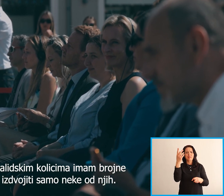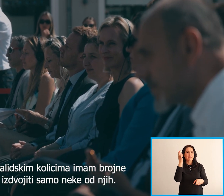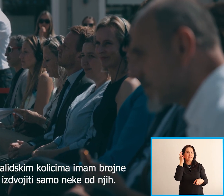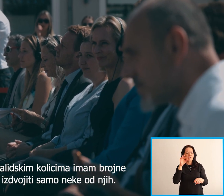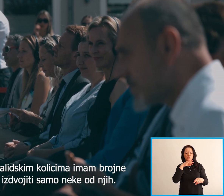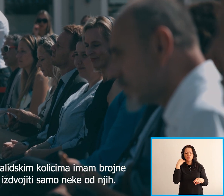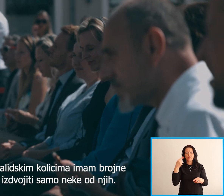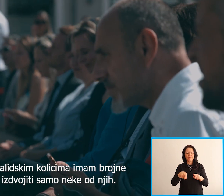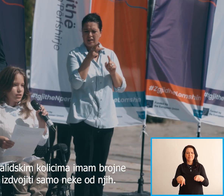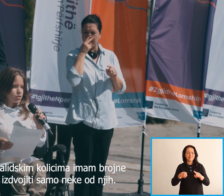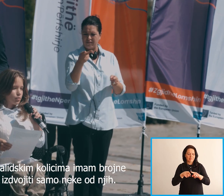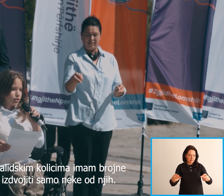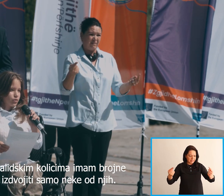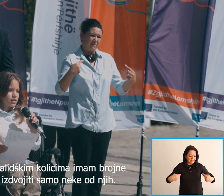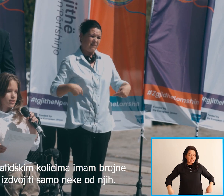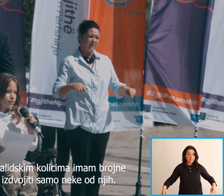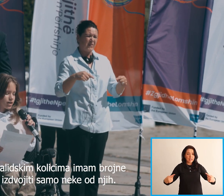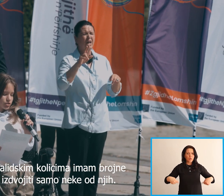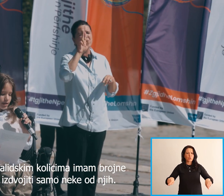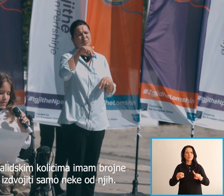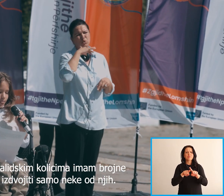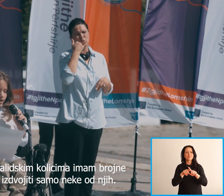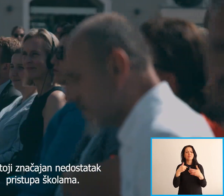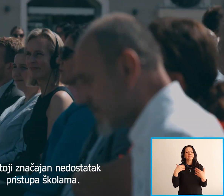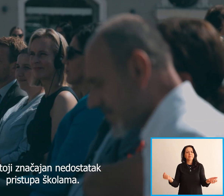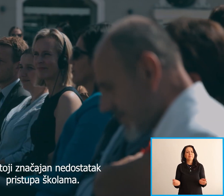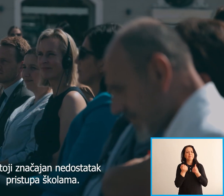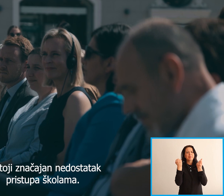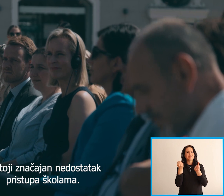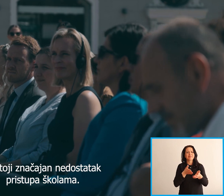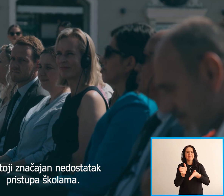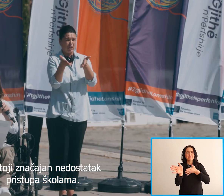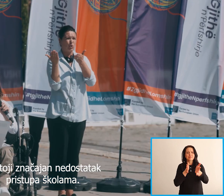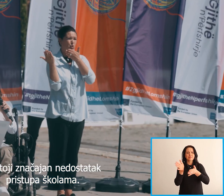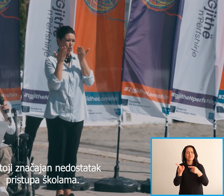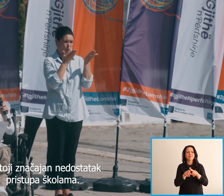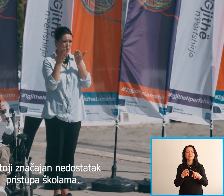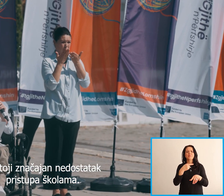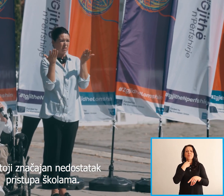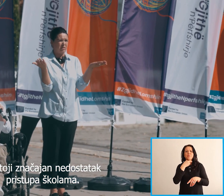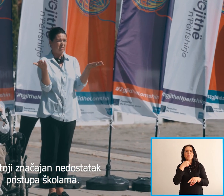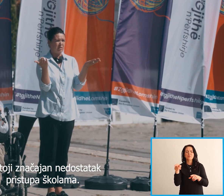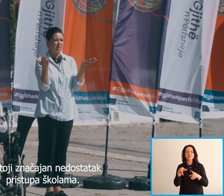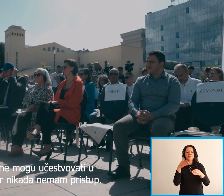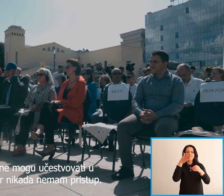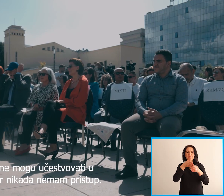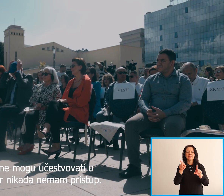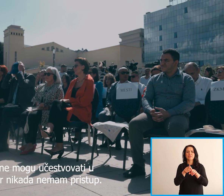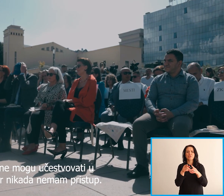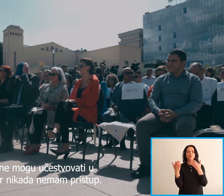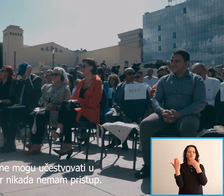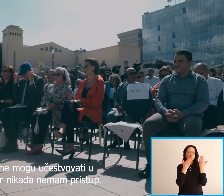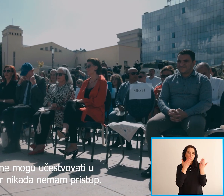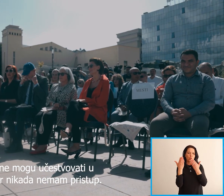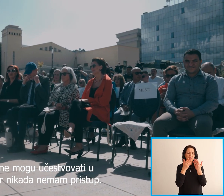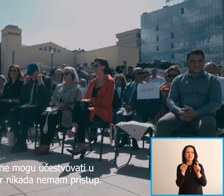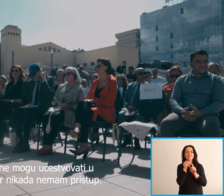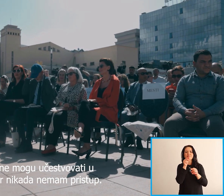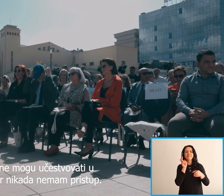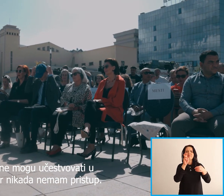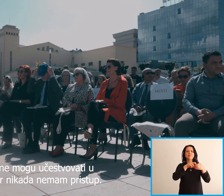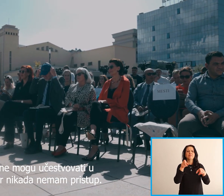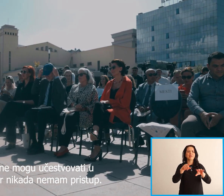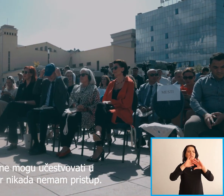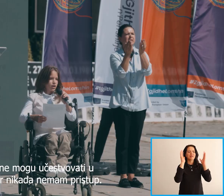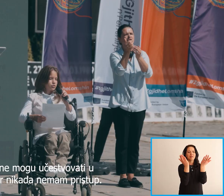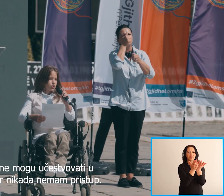janë të shumë të apërduat i cikjeve Të disa prityre si në vazhdem Mungesja e qasjes në për shkulla është shumë Për shumë në përkapin e të nuk mund të